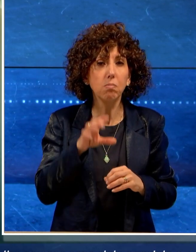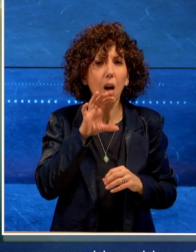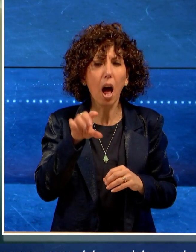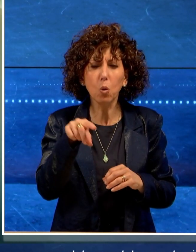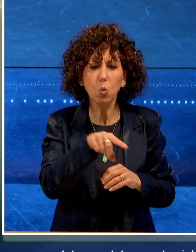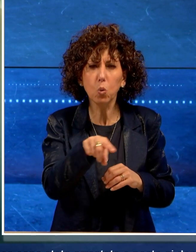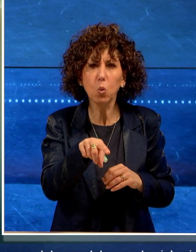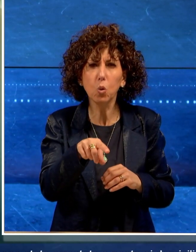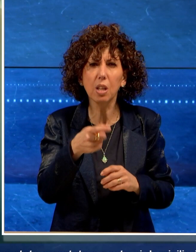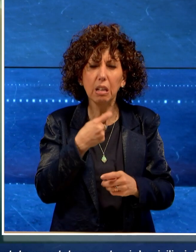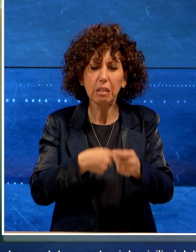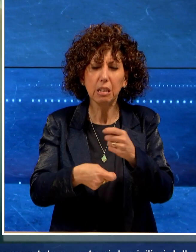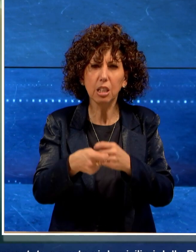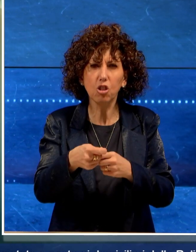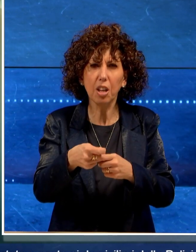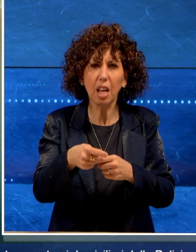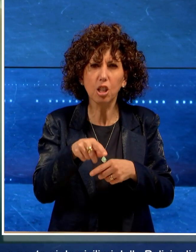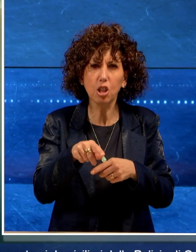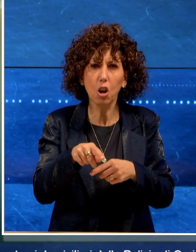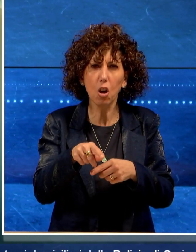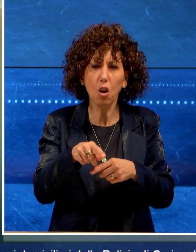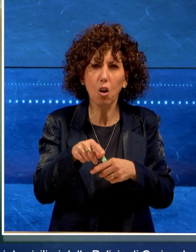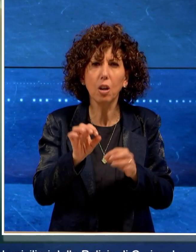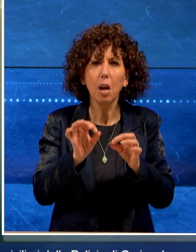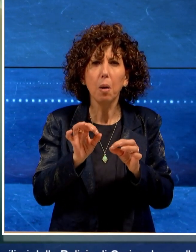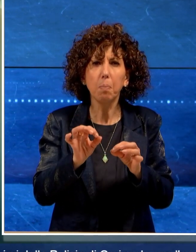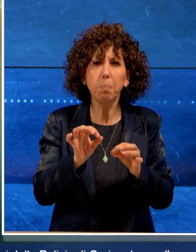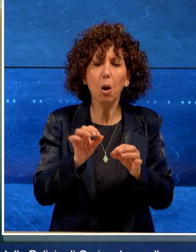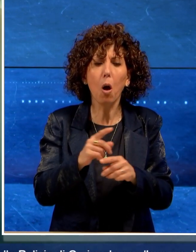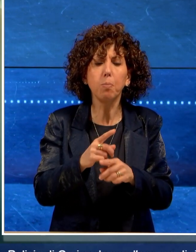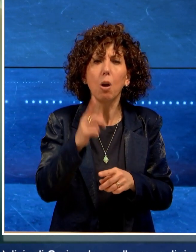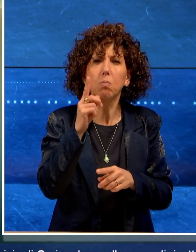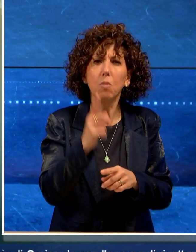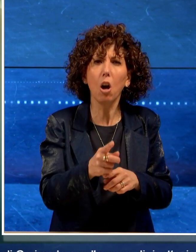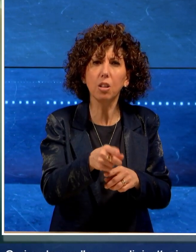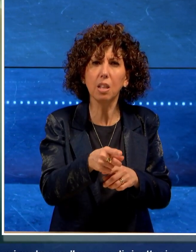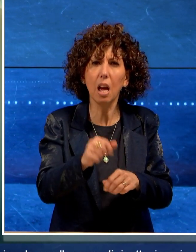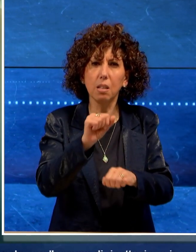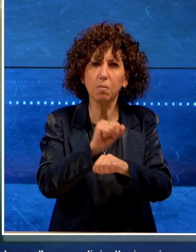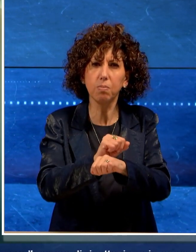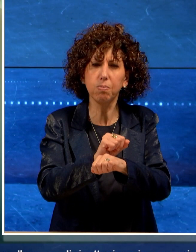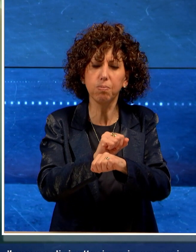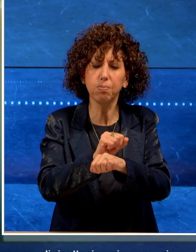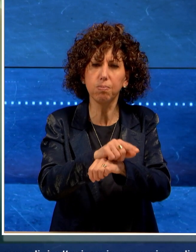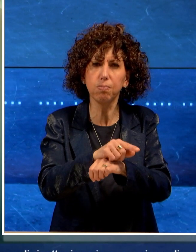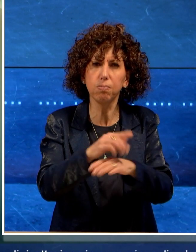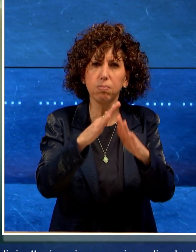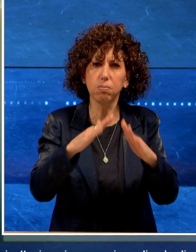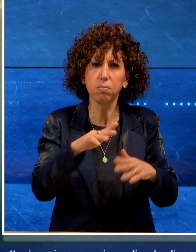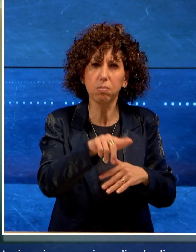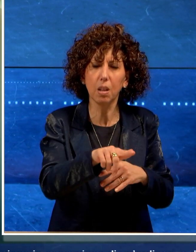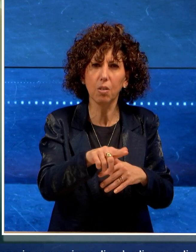'accusa di ricettazione in esecuzione di una ordinanza di custodia cautelare